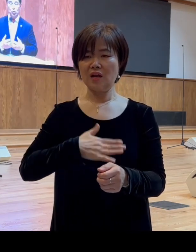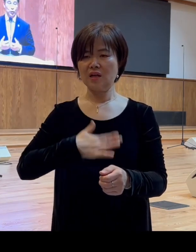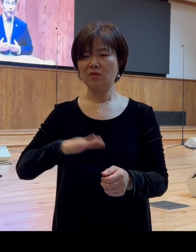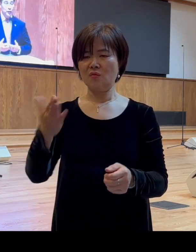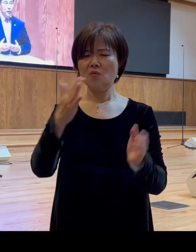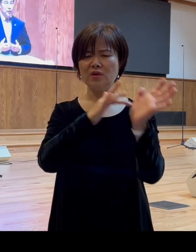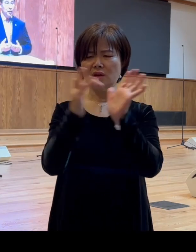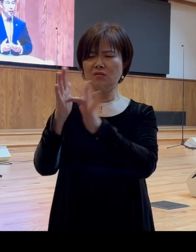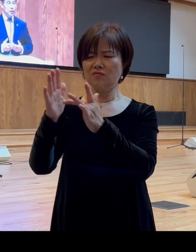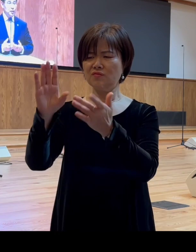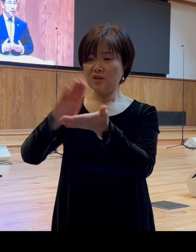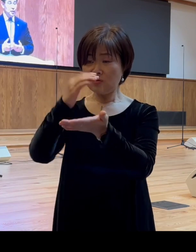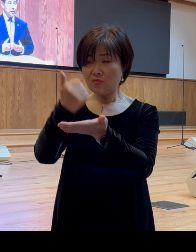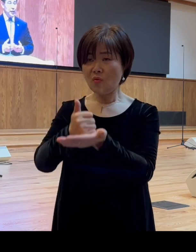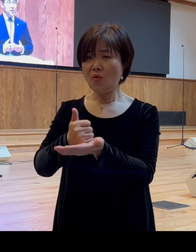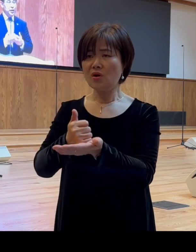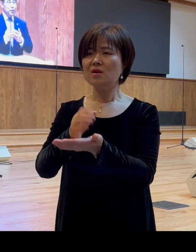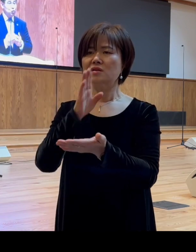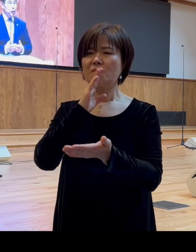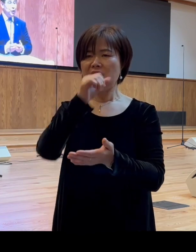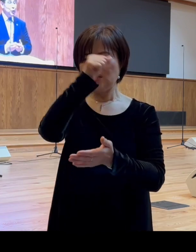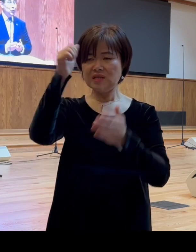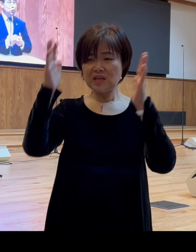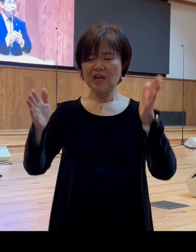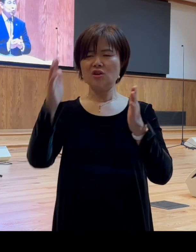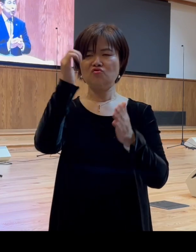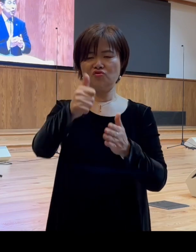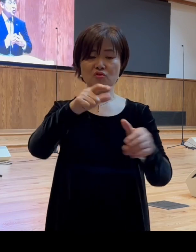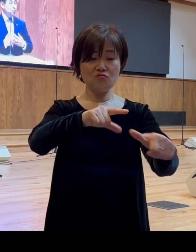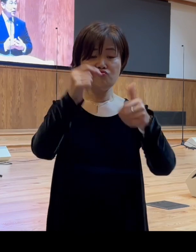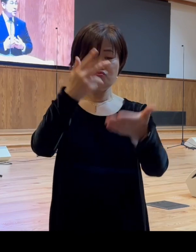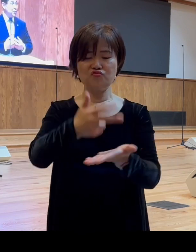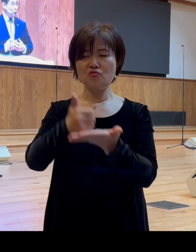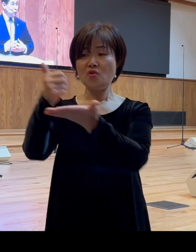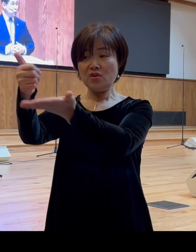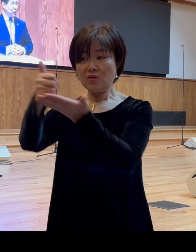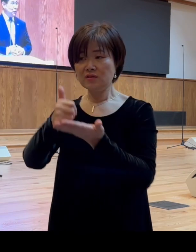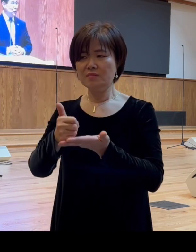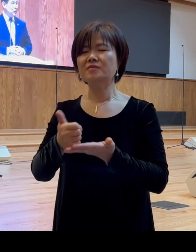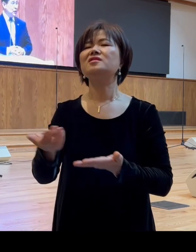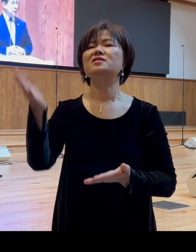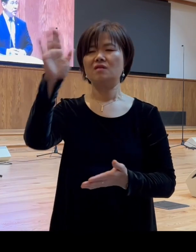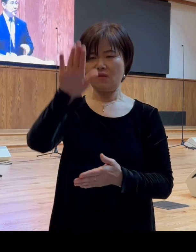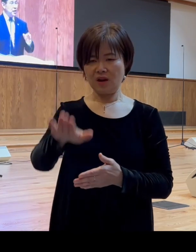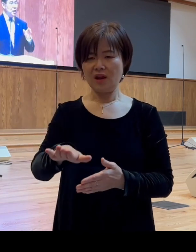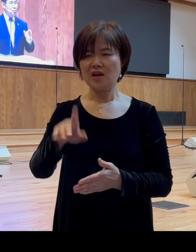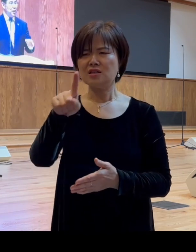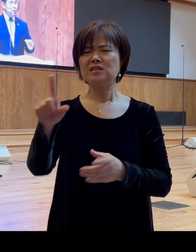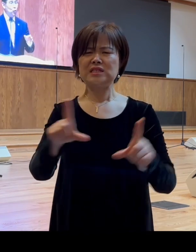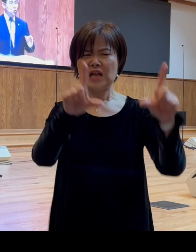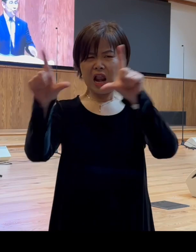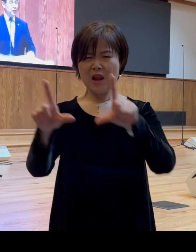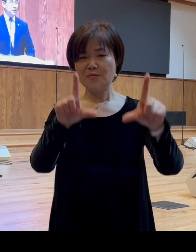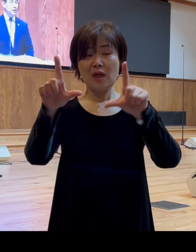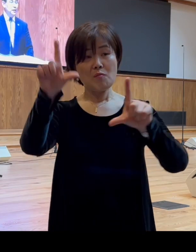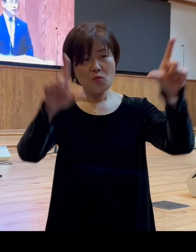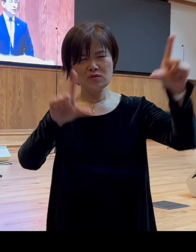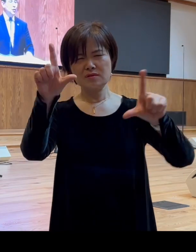인생의 주인이오 구주로 영접했음에도 불구하고 그 삶의 모습에는 그런 믿음의